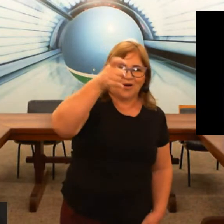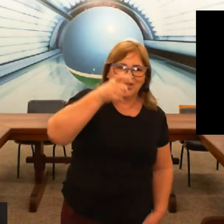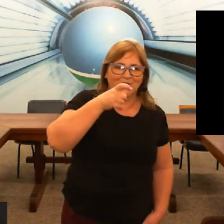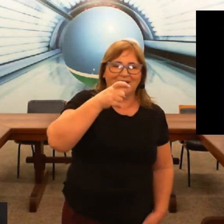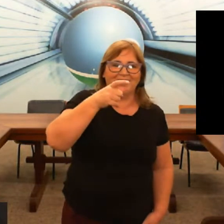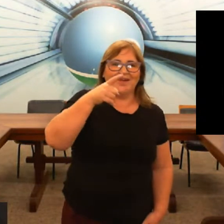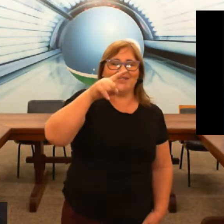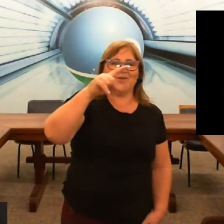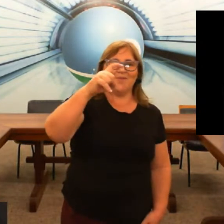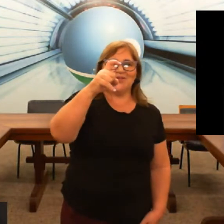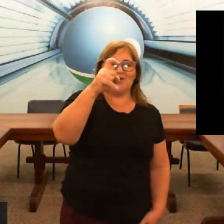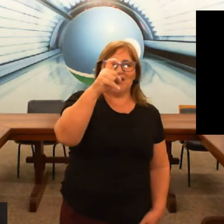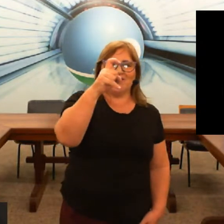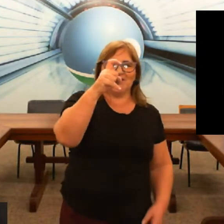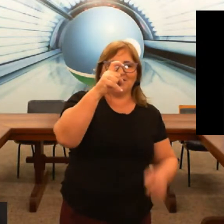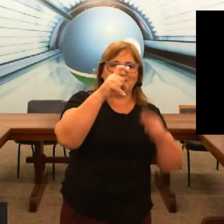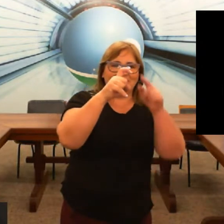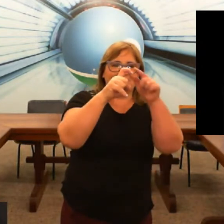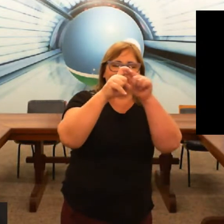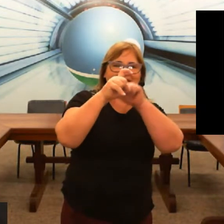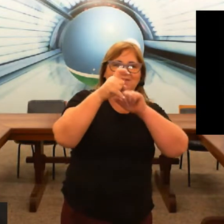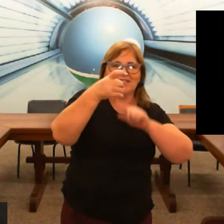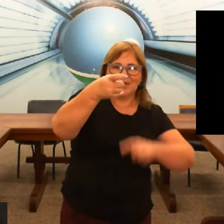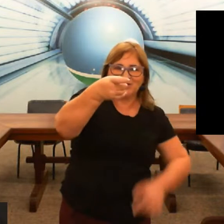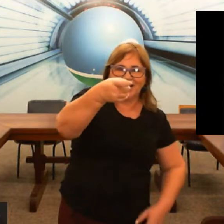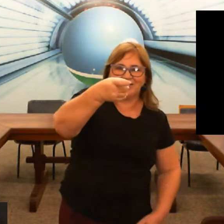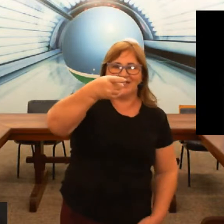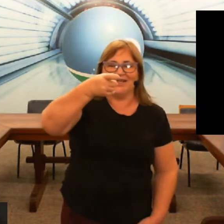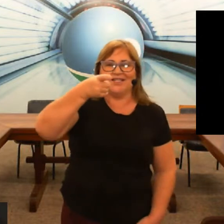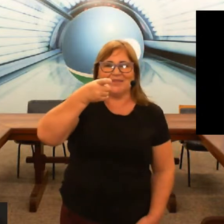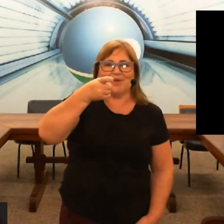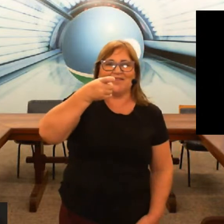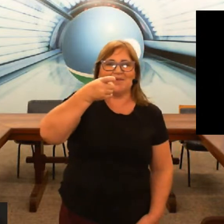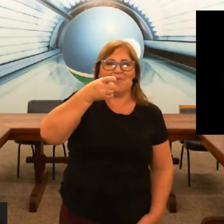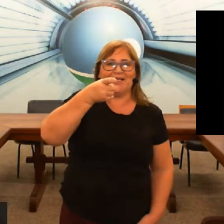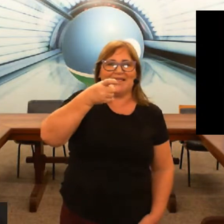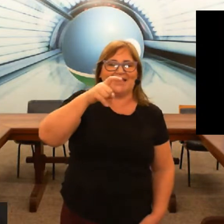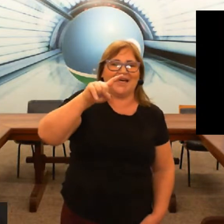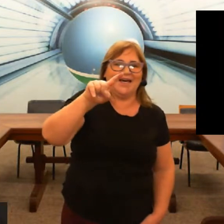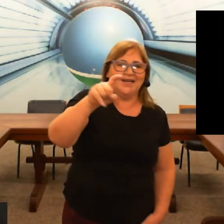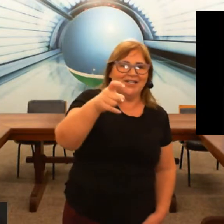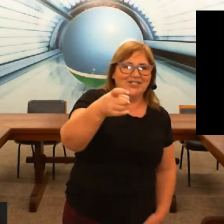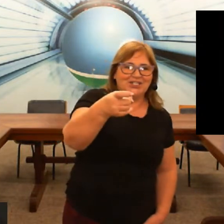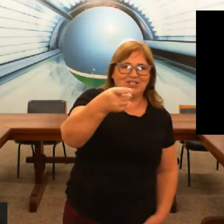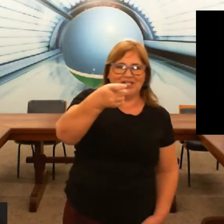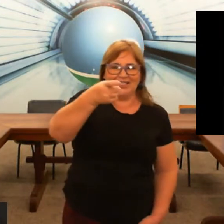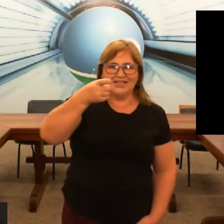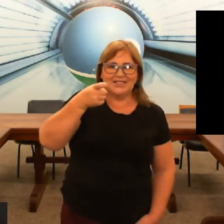corte no meio então é como se o seu dedo fosse a voltinha do X e você dá a puxadinha isso é para você memorizar tá? X